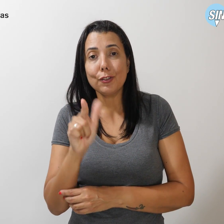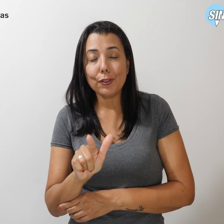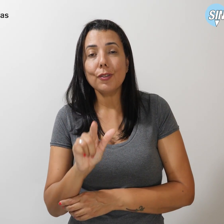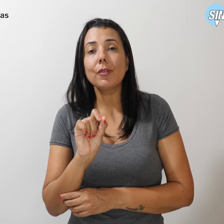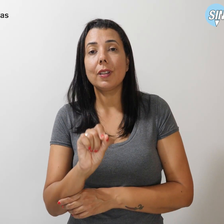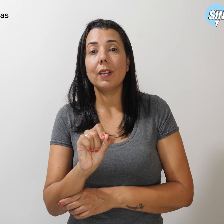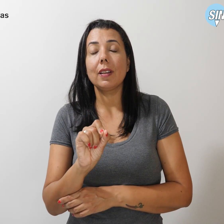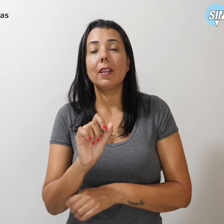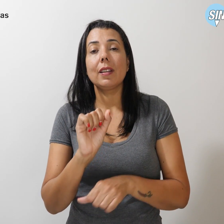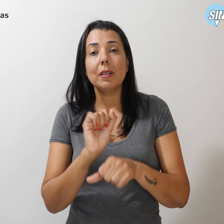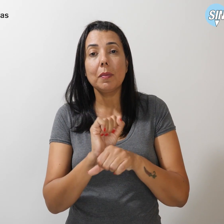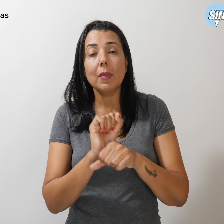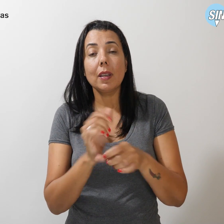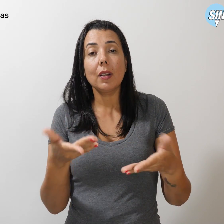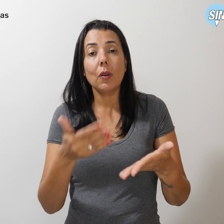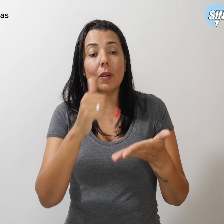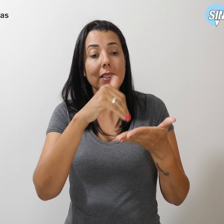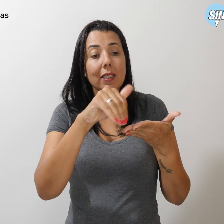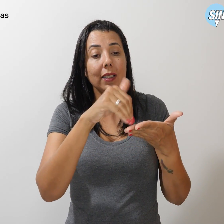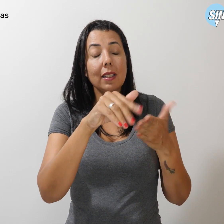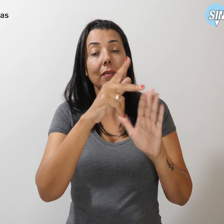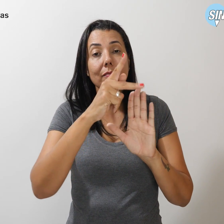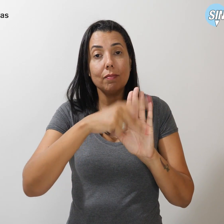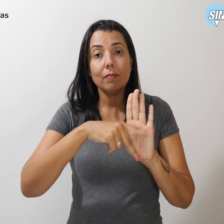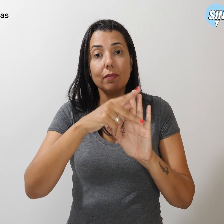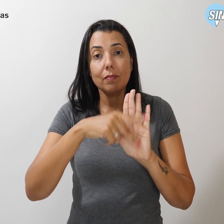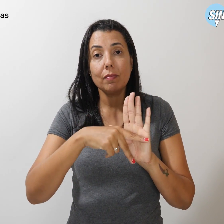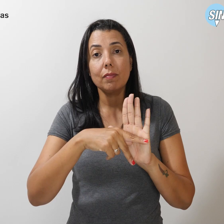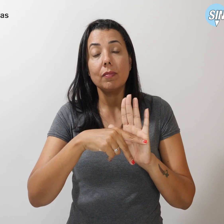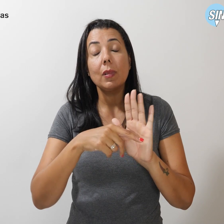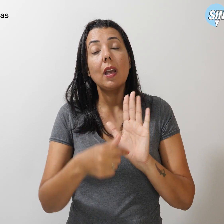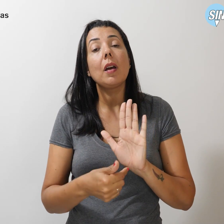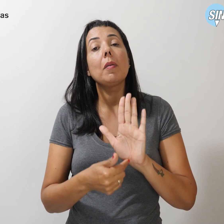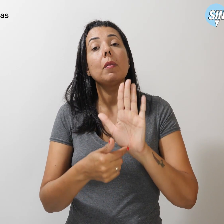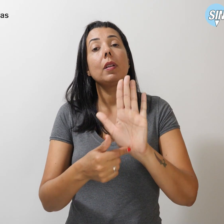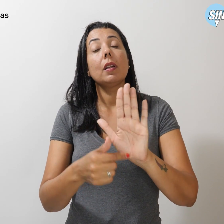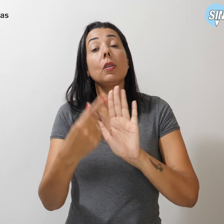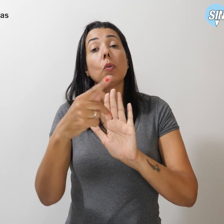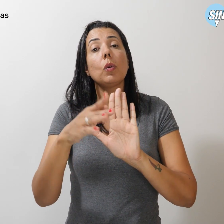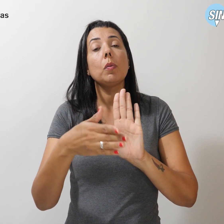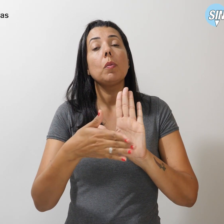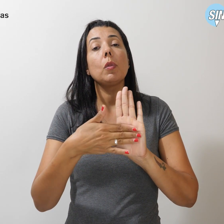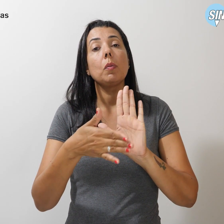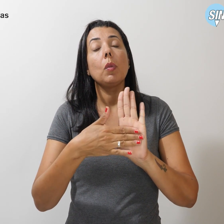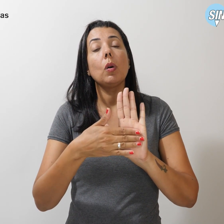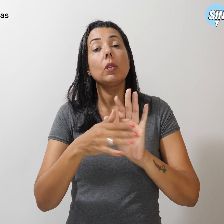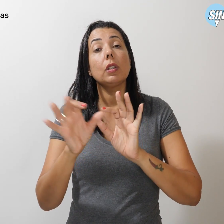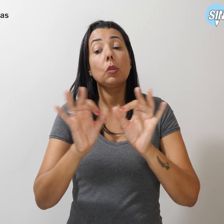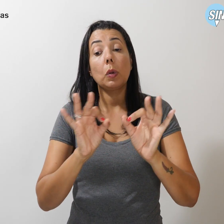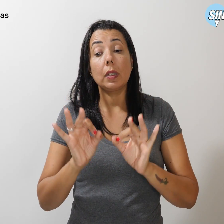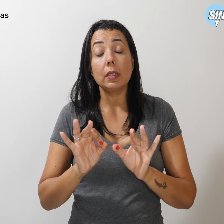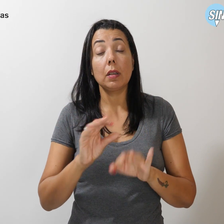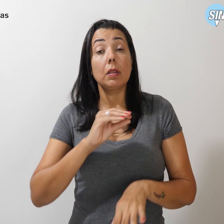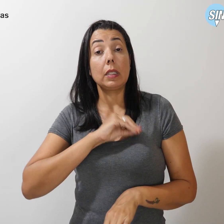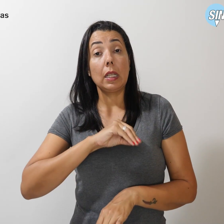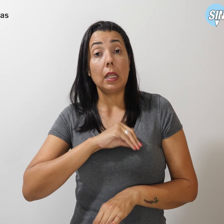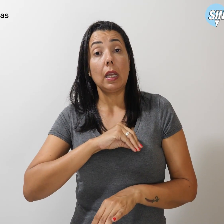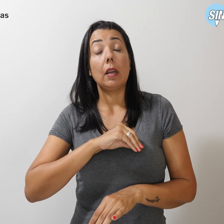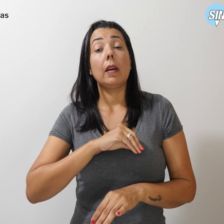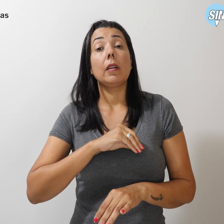momento da Secretaria de Planejamento apresentar sua proposta de reajuste salarial. tendo como